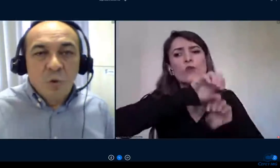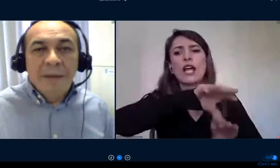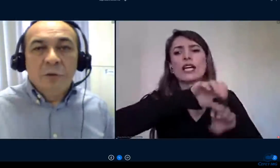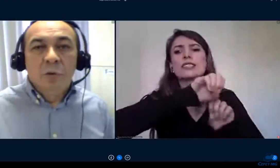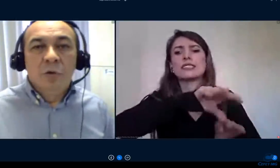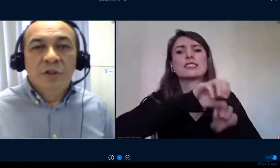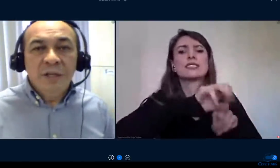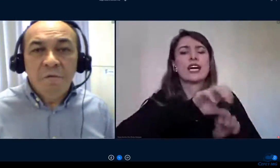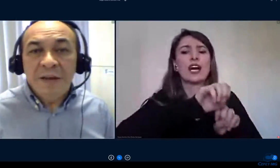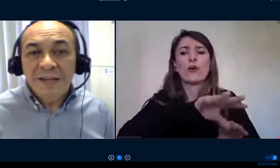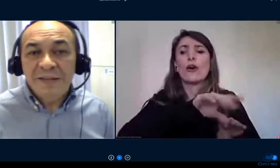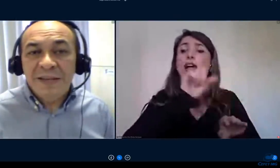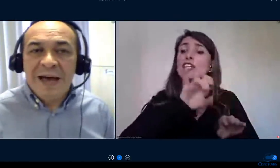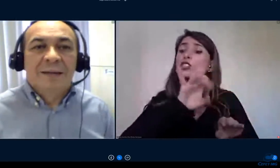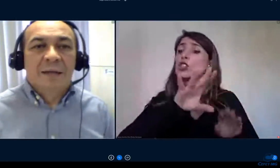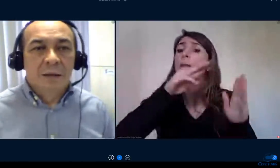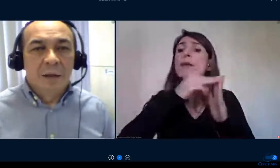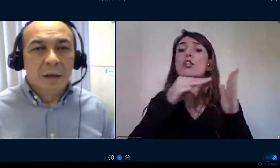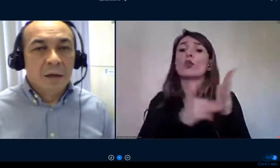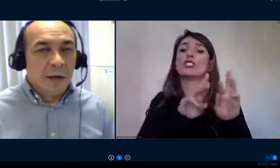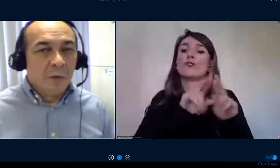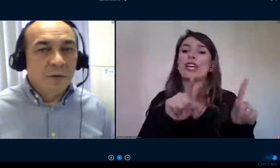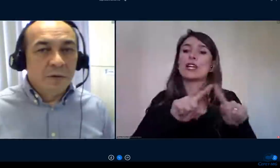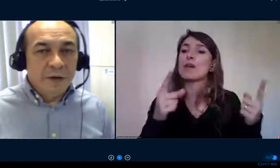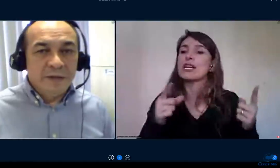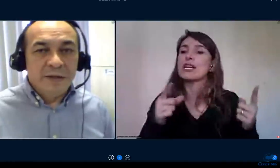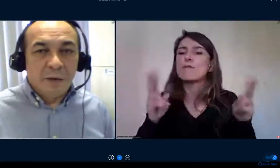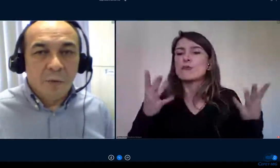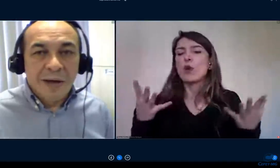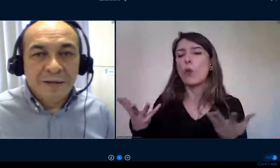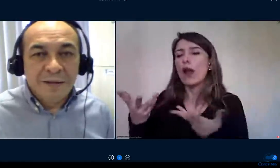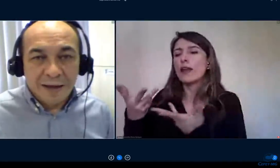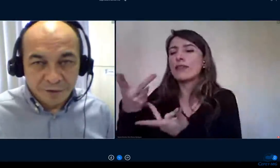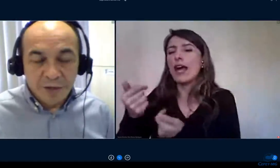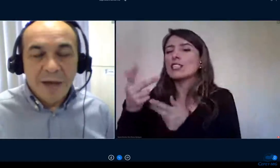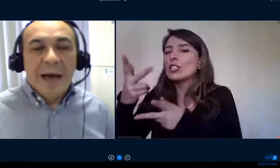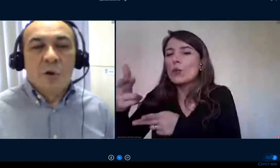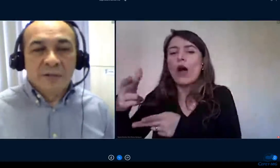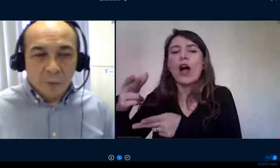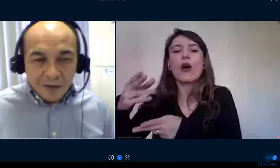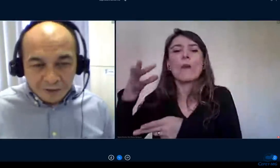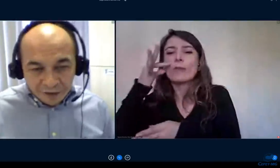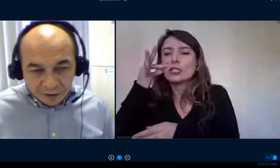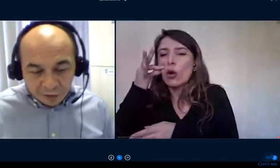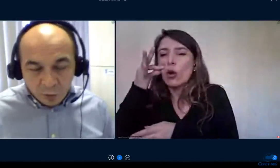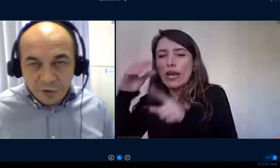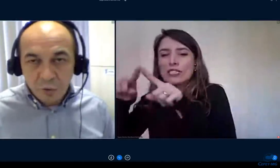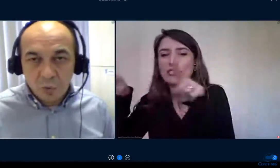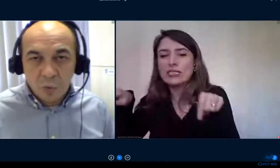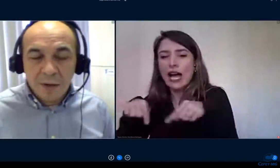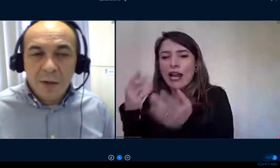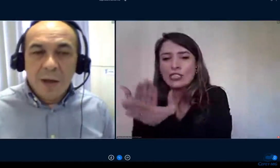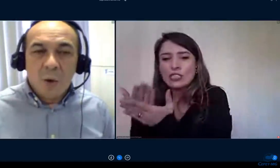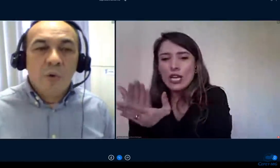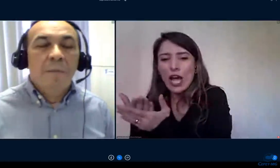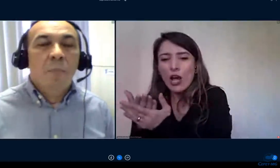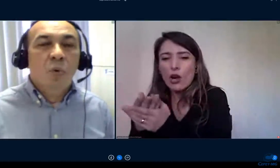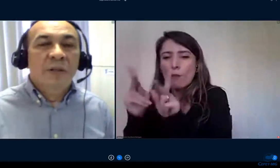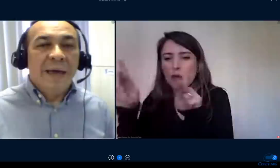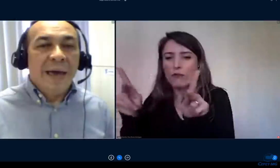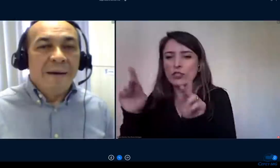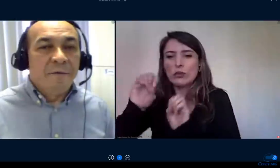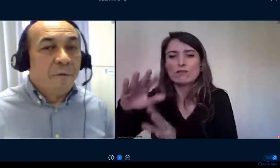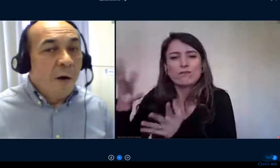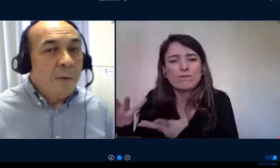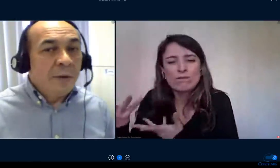apenas de uma metodologia diferenciada e não de diferencial de qualidade a nossa qualidade ela continua o que